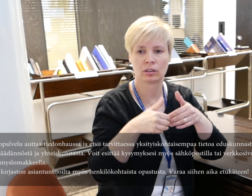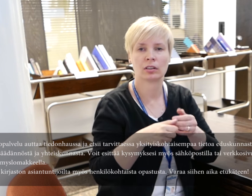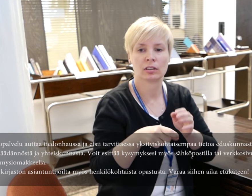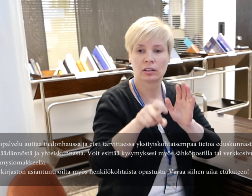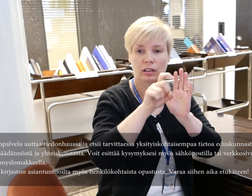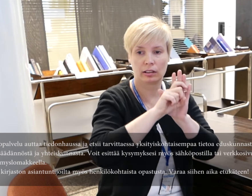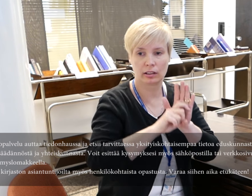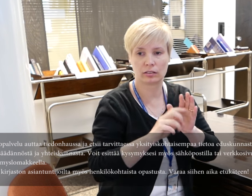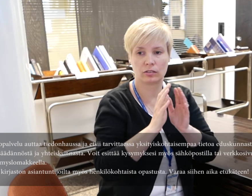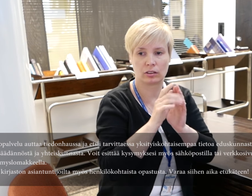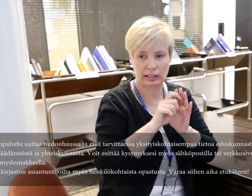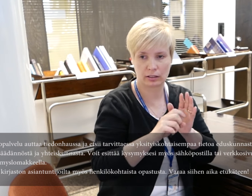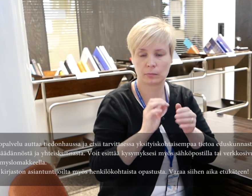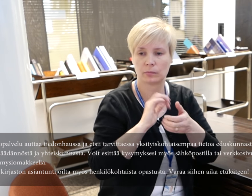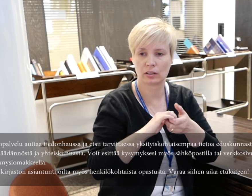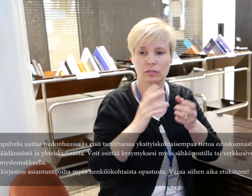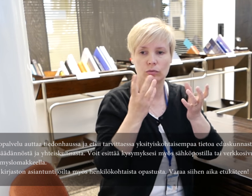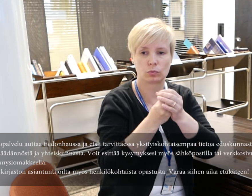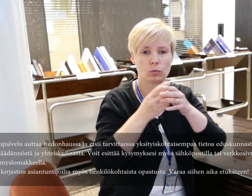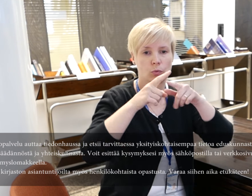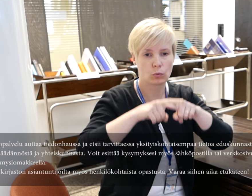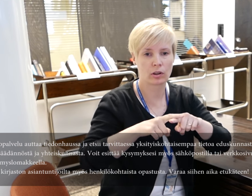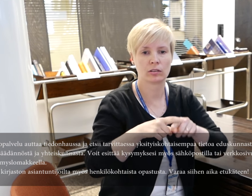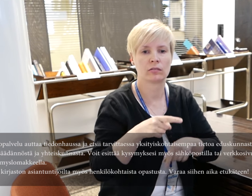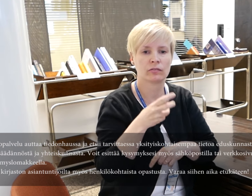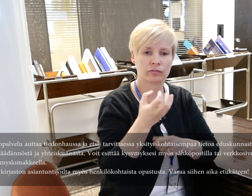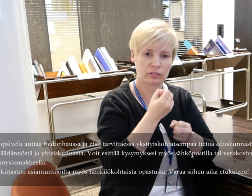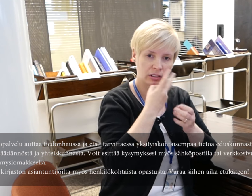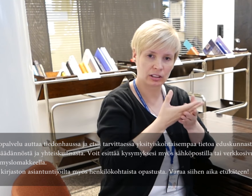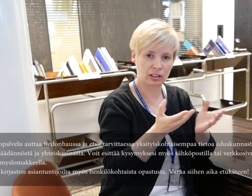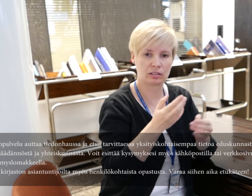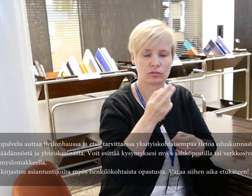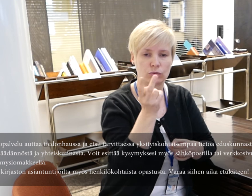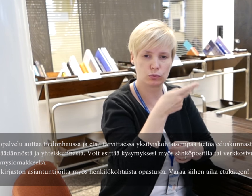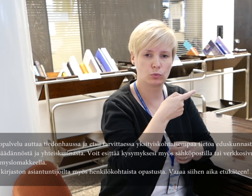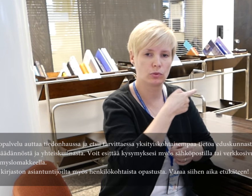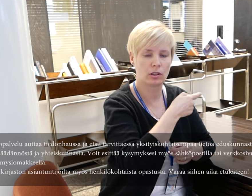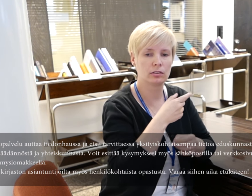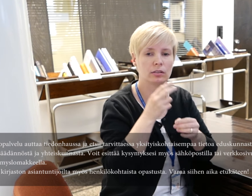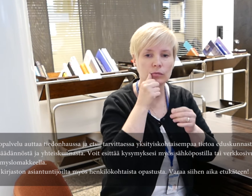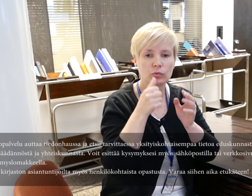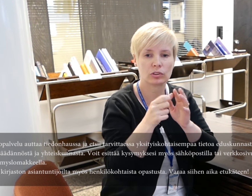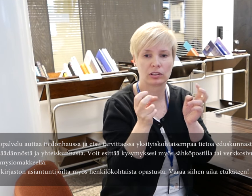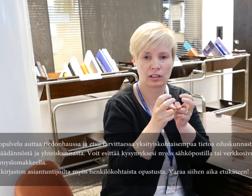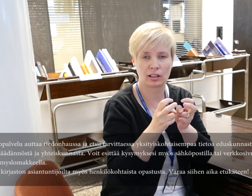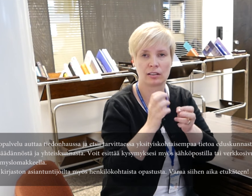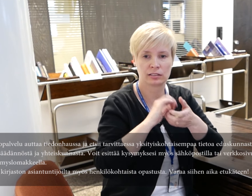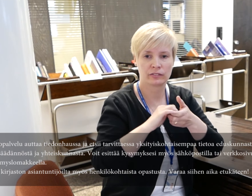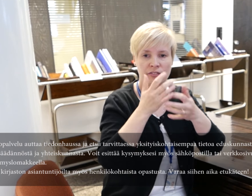ja yhteiskunnasta. Voit esittää kysymyksesi myös sähköpostilla tai verkkosivujen kysymyslomakkeella.